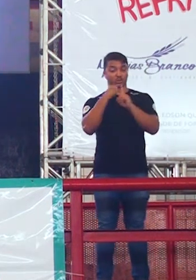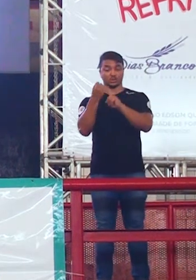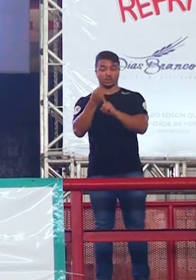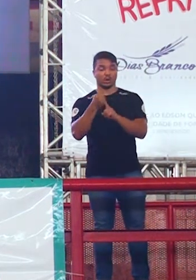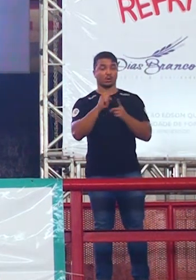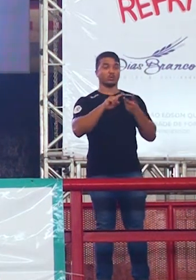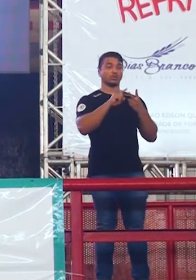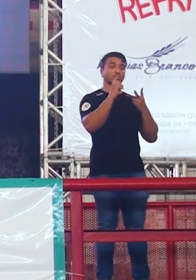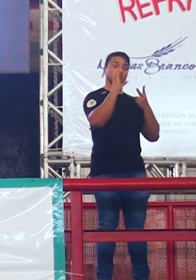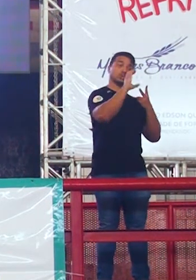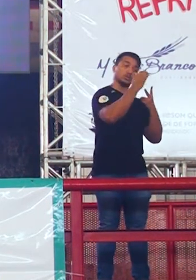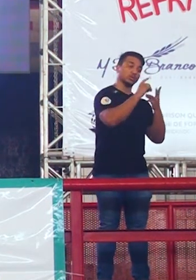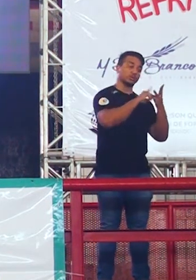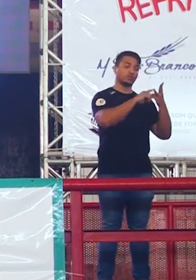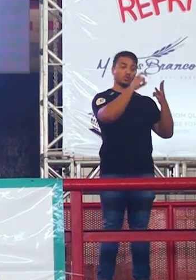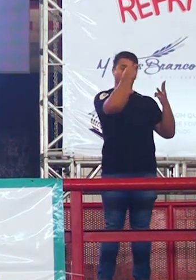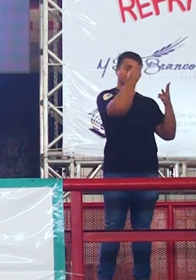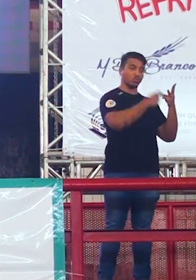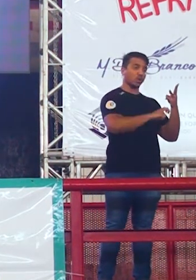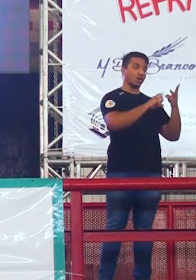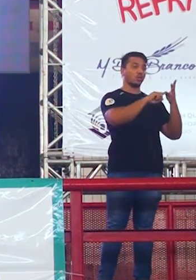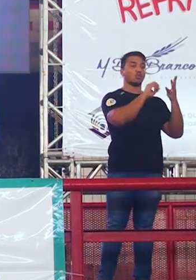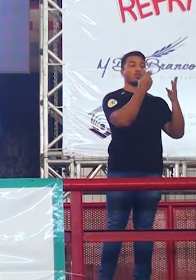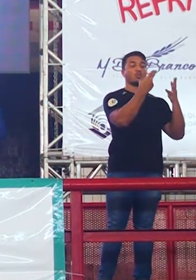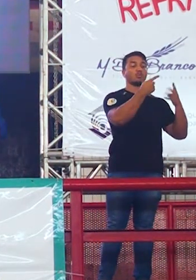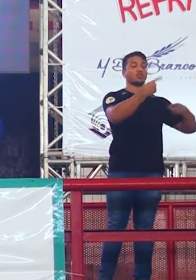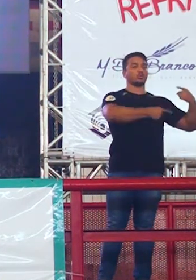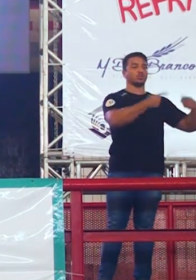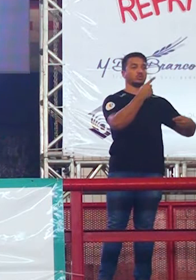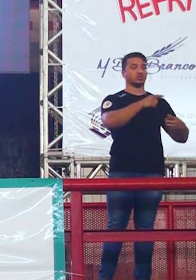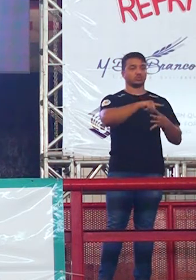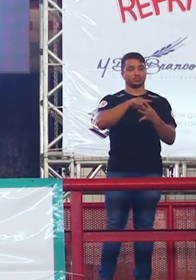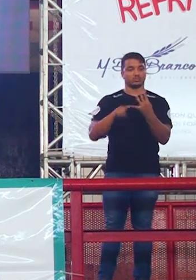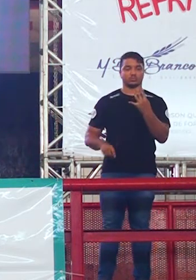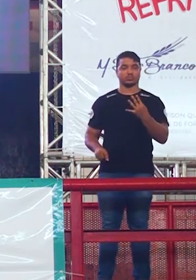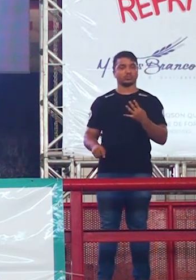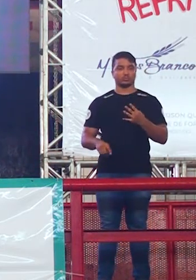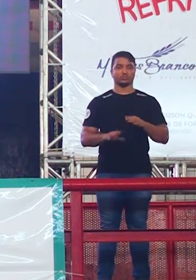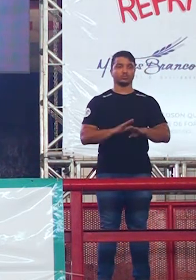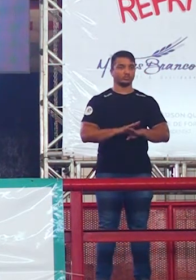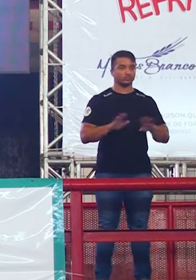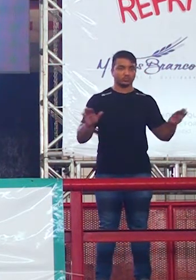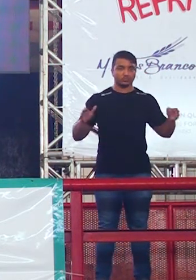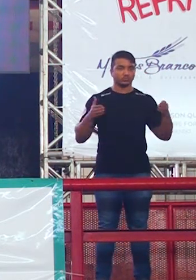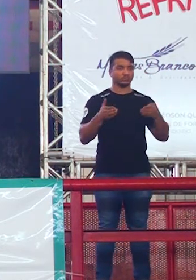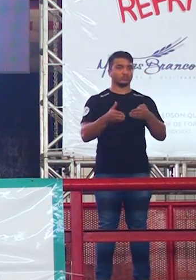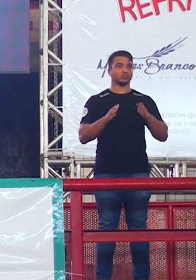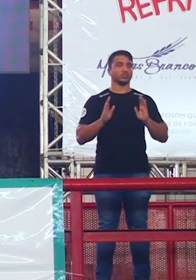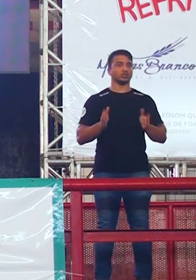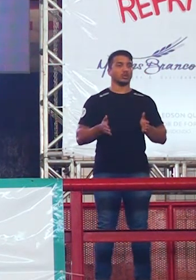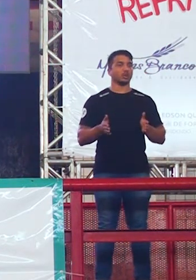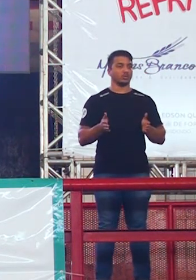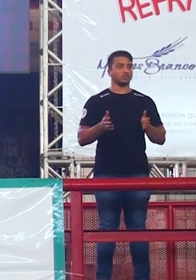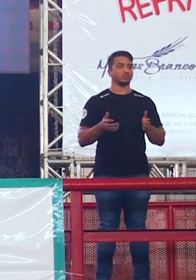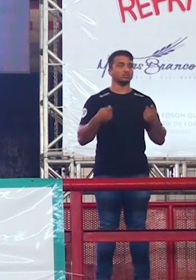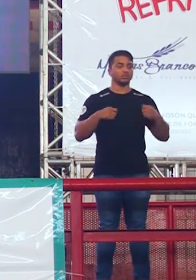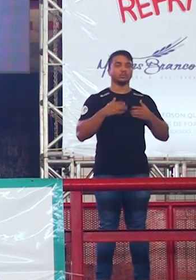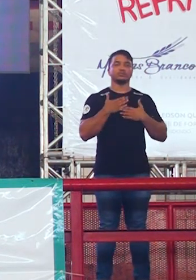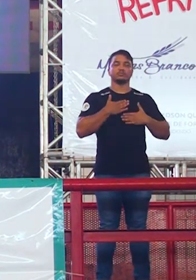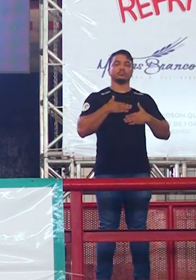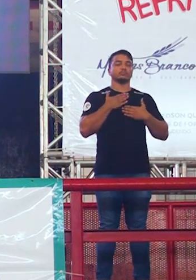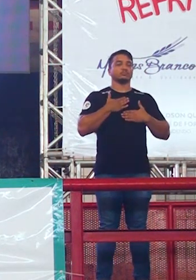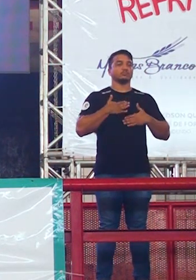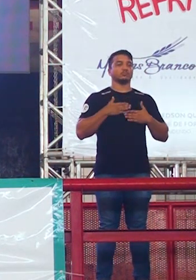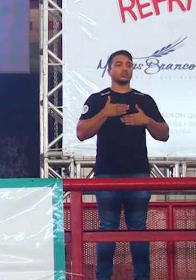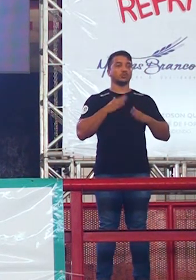científico, ou cultural, ou político. Então, já temos uma coisa pra nos alegrarmos. Foi